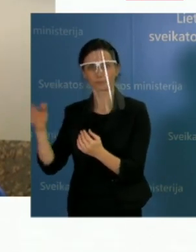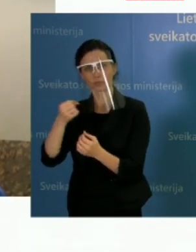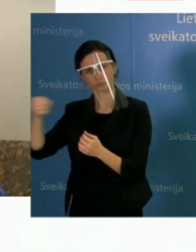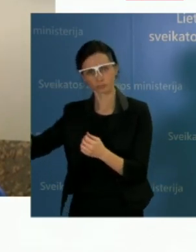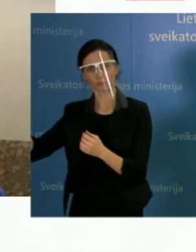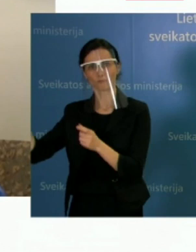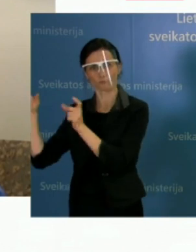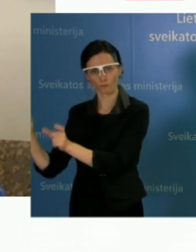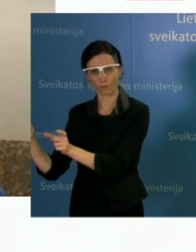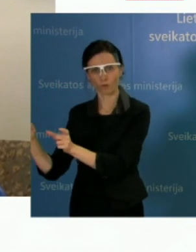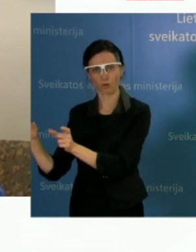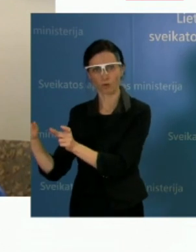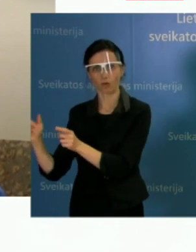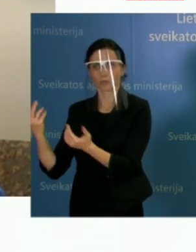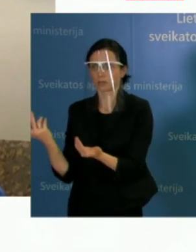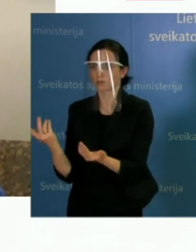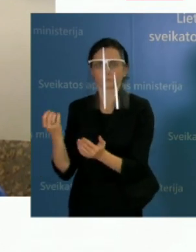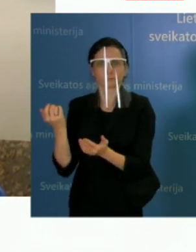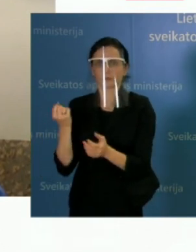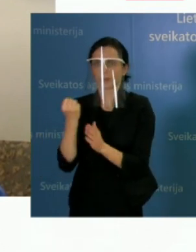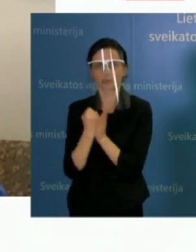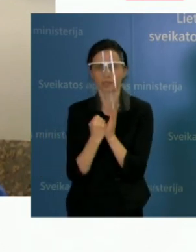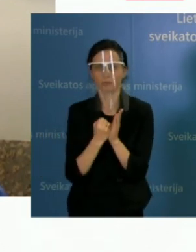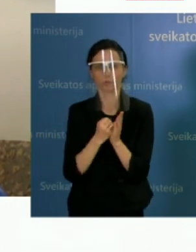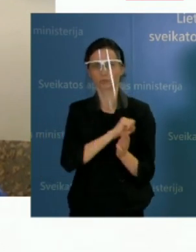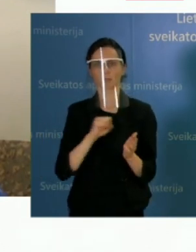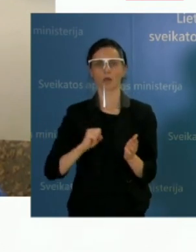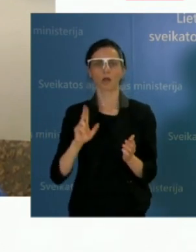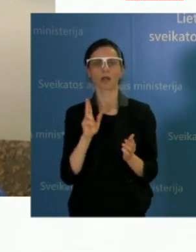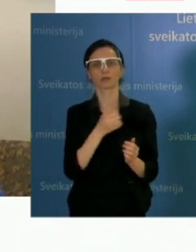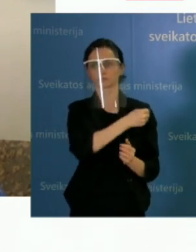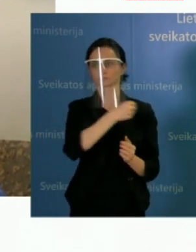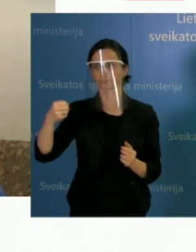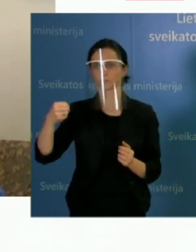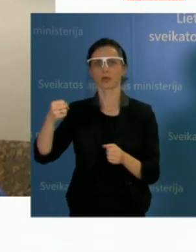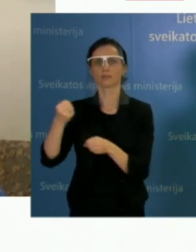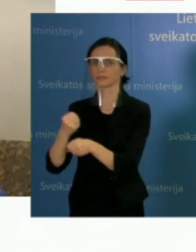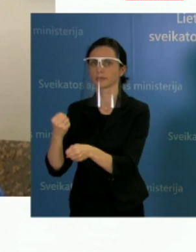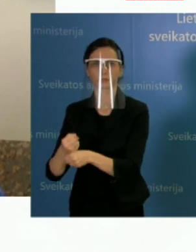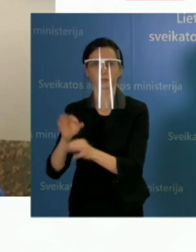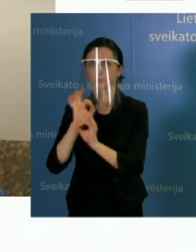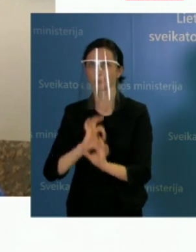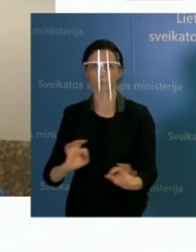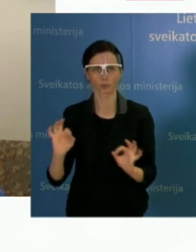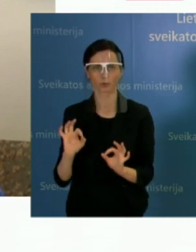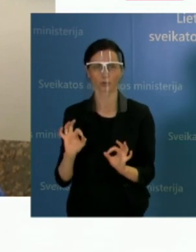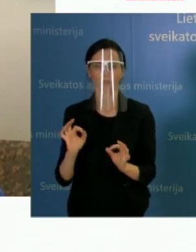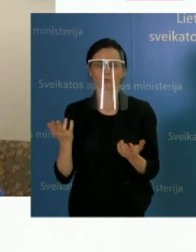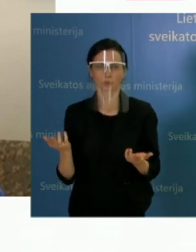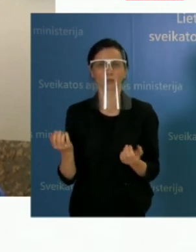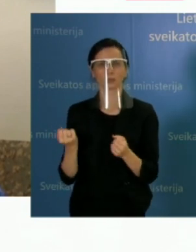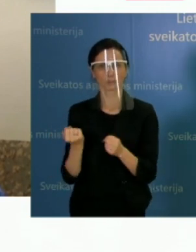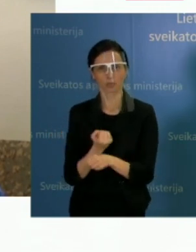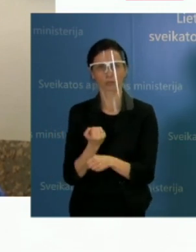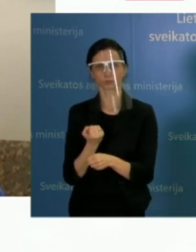kaip tais išvedinių rezervų darbuotojas. Taigi aš manau, kad šiandien jau esam prie tokią